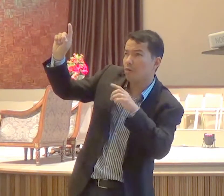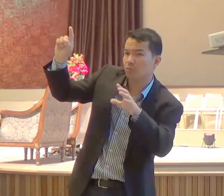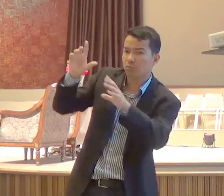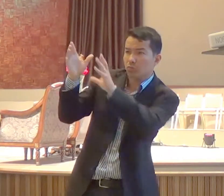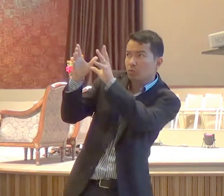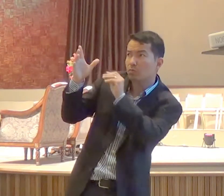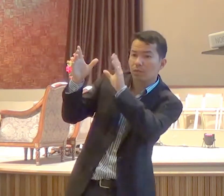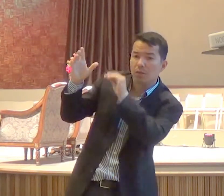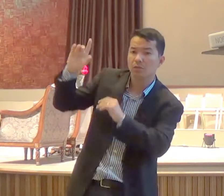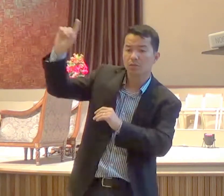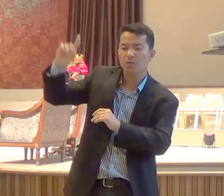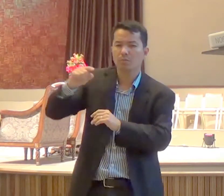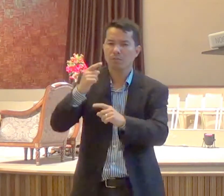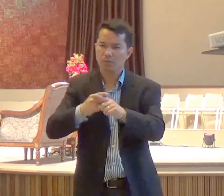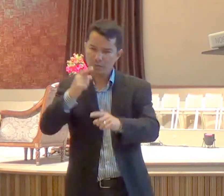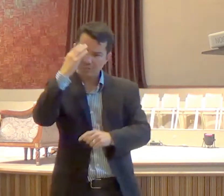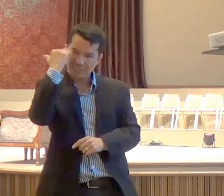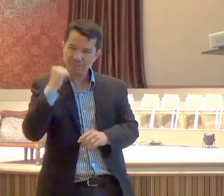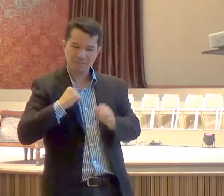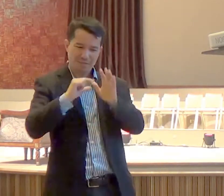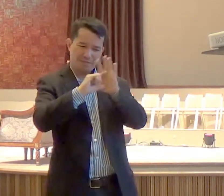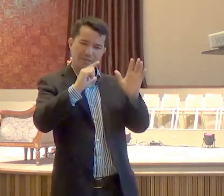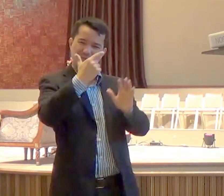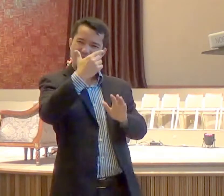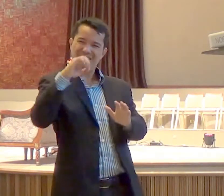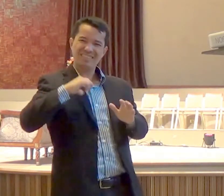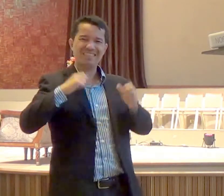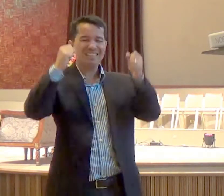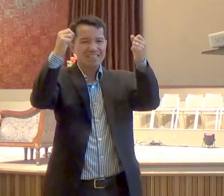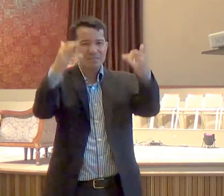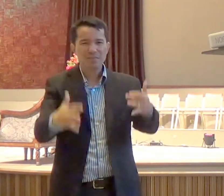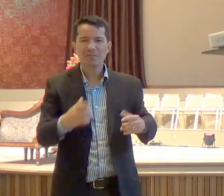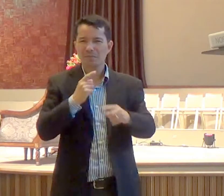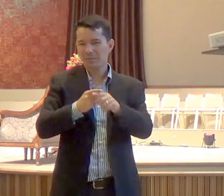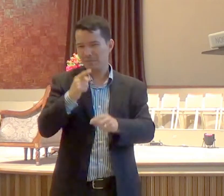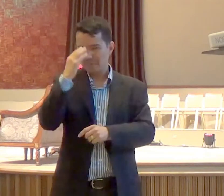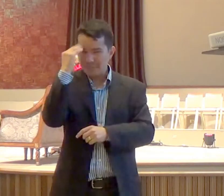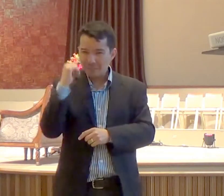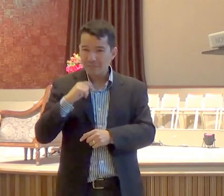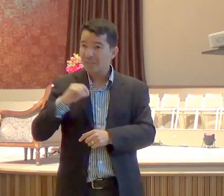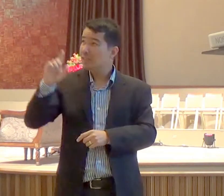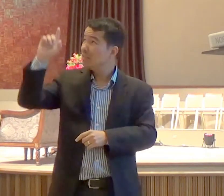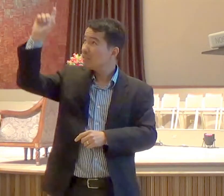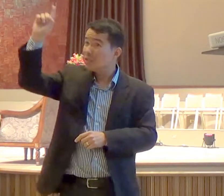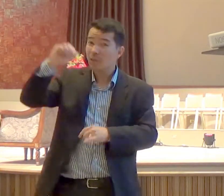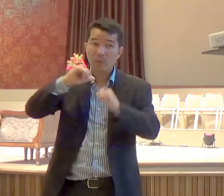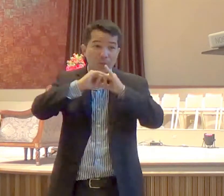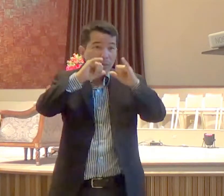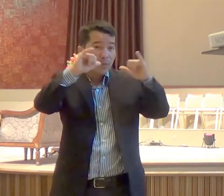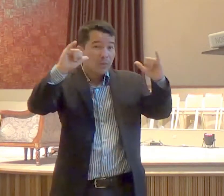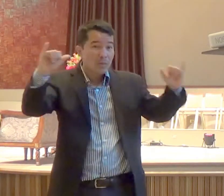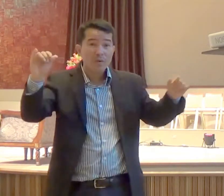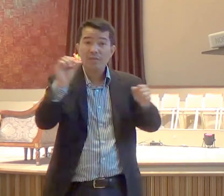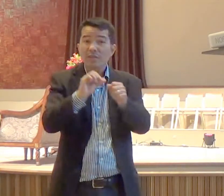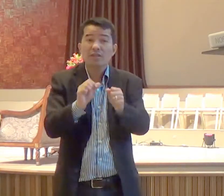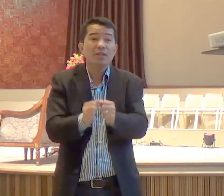versículo 20, fala novamente, aquele texto, que diz, que o Senhor, confirmava a palavra, por meio de sinais, que se seguiam,